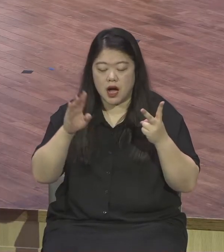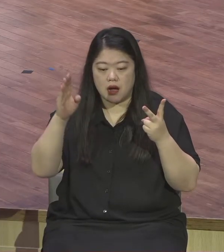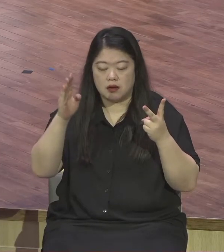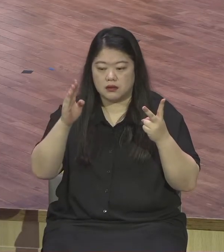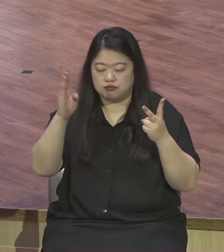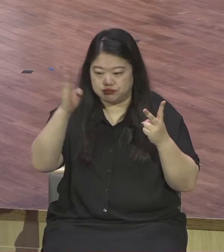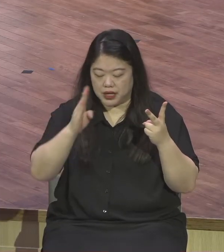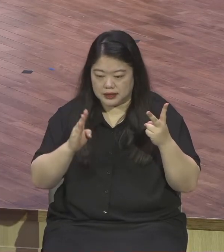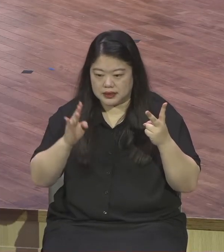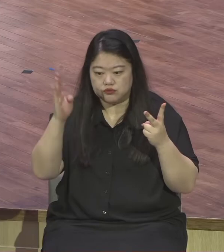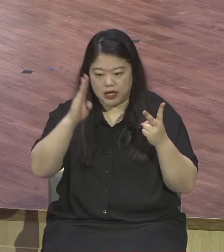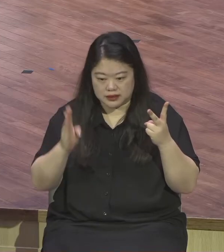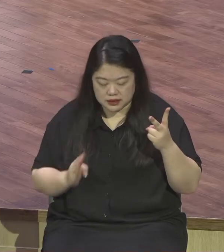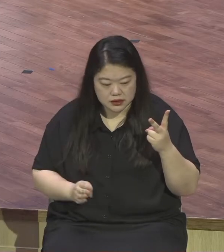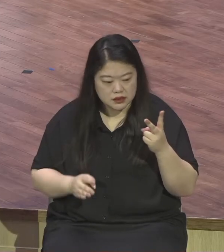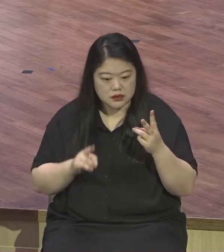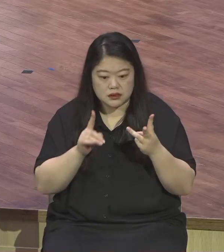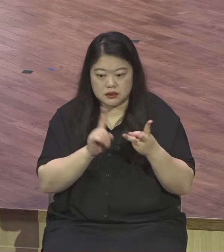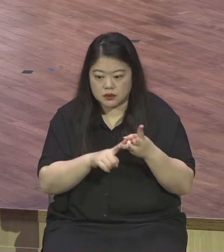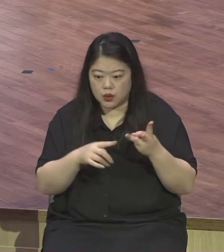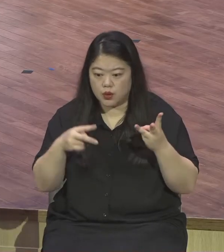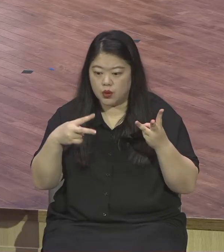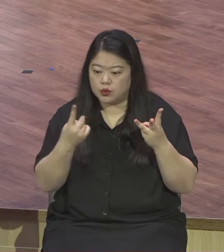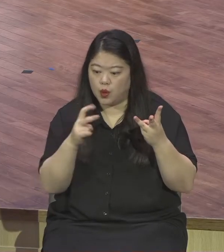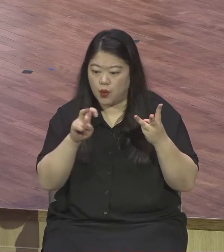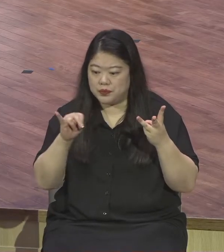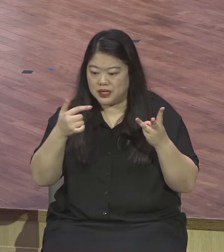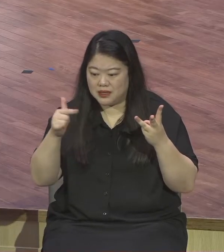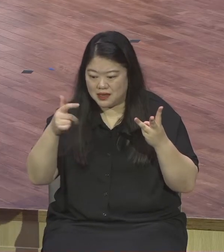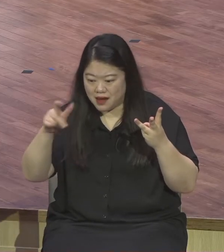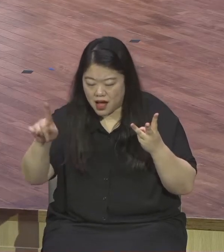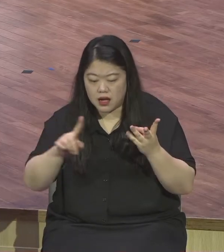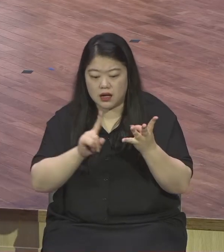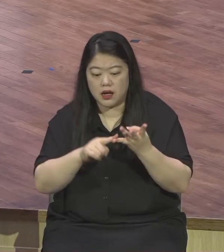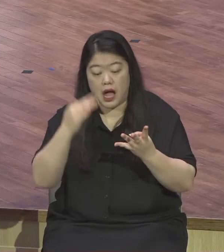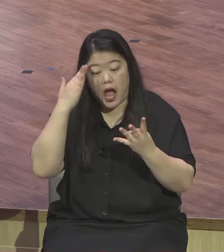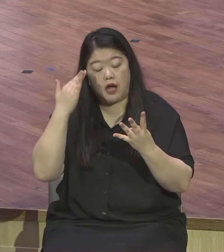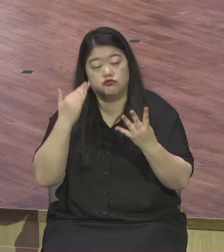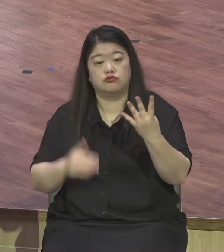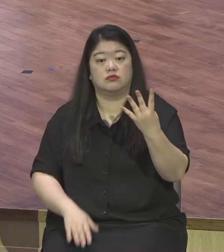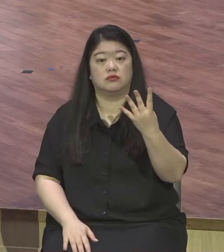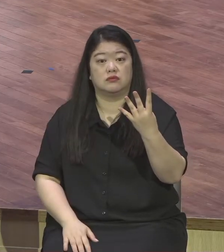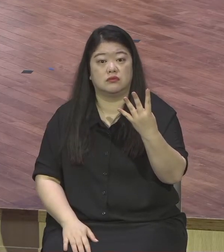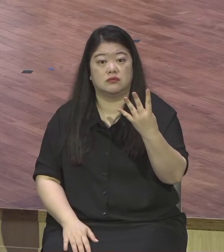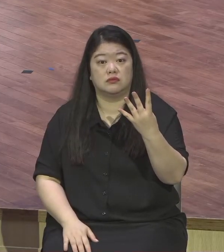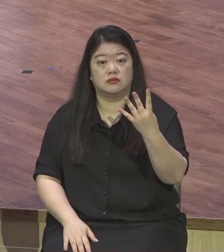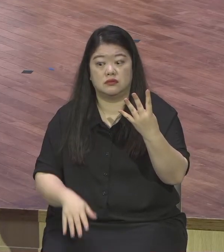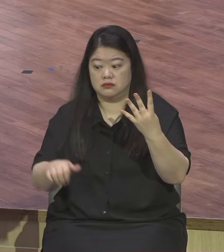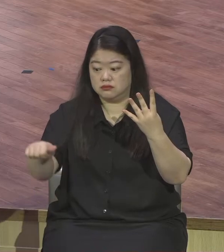모든 선수들이 이기고자 하는 그러한 간절함 이게 우리 국민들에 큰 감동을 주었어요.